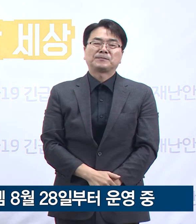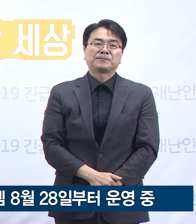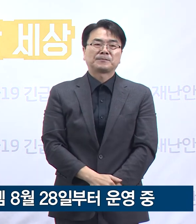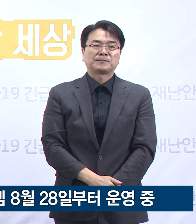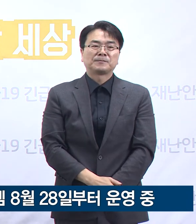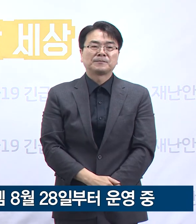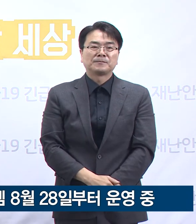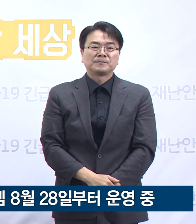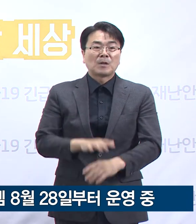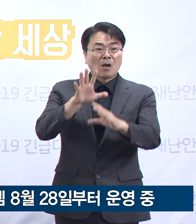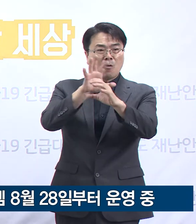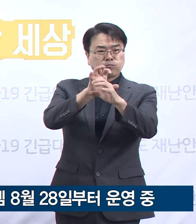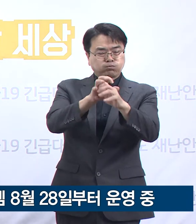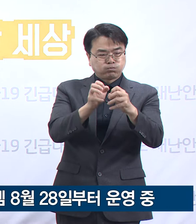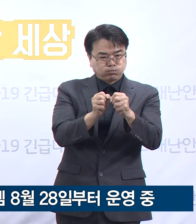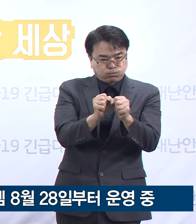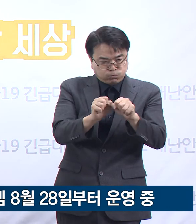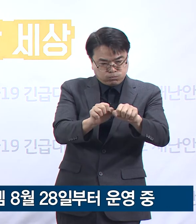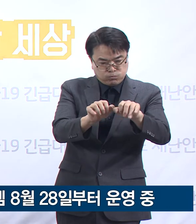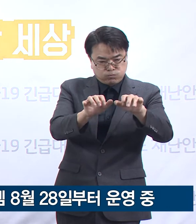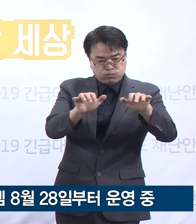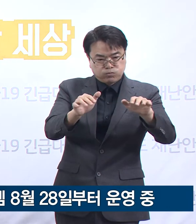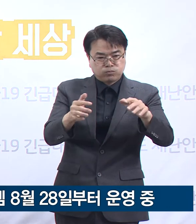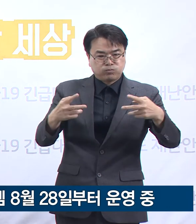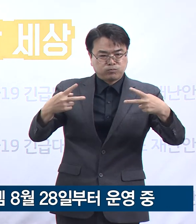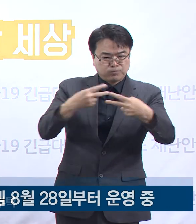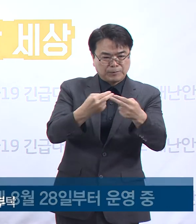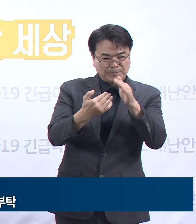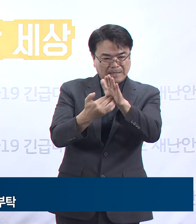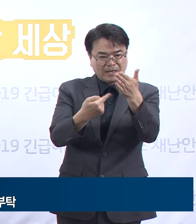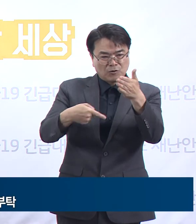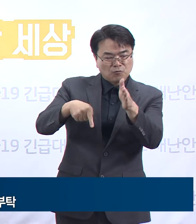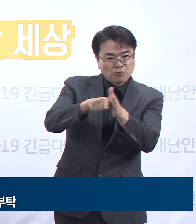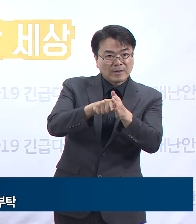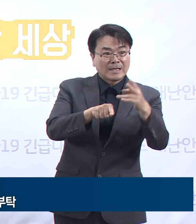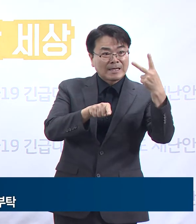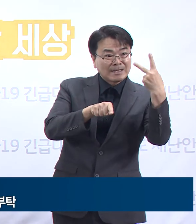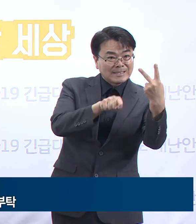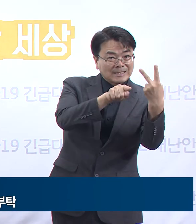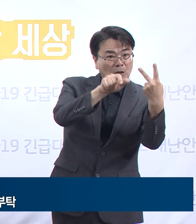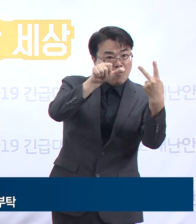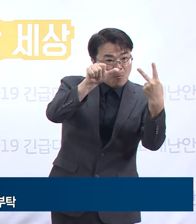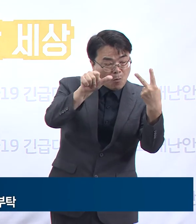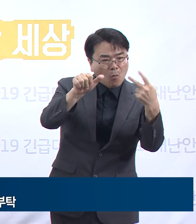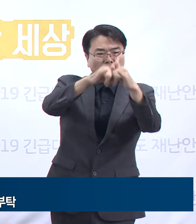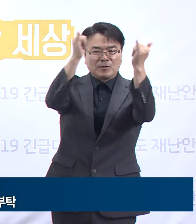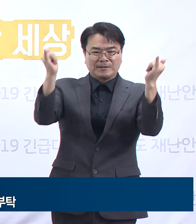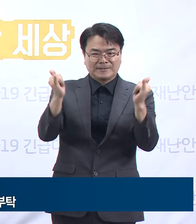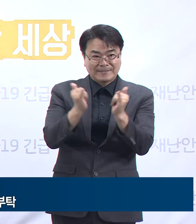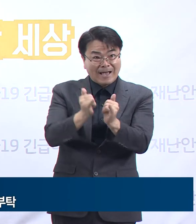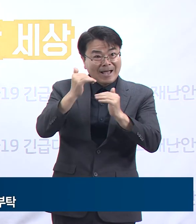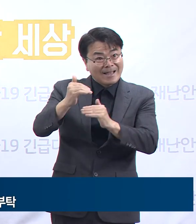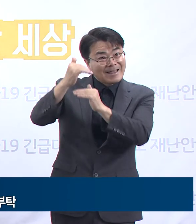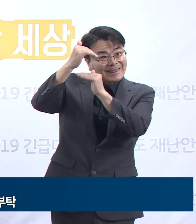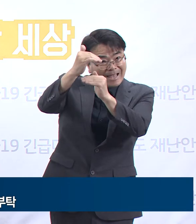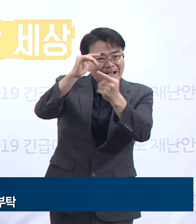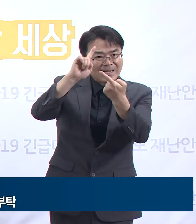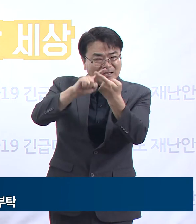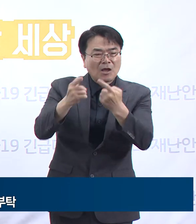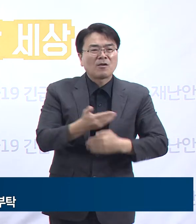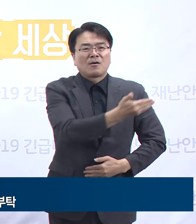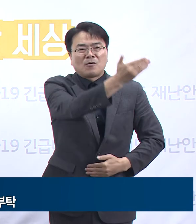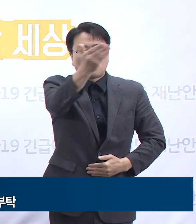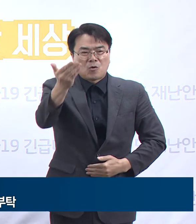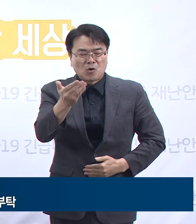코로나19 확산 차단을 위한 2.5단계 사회적 거리 두기에 도민 여러분의 적극적인